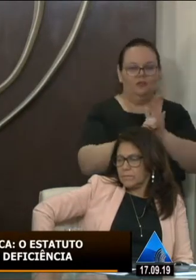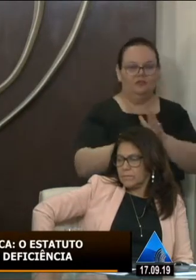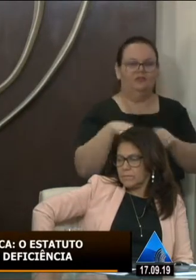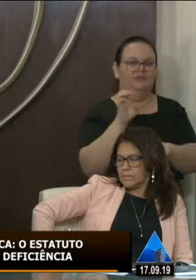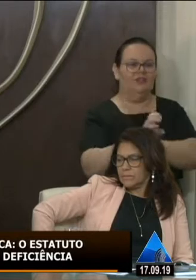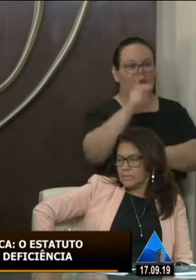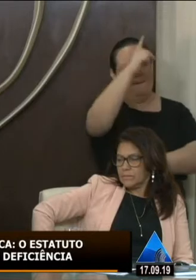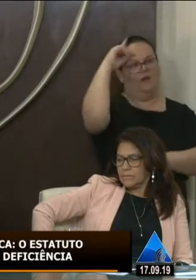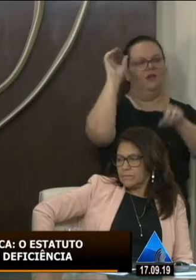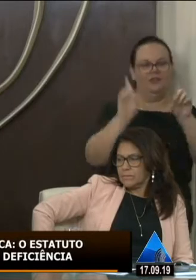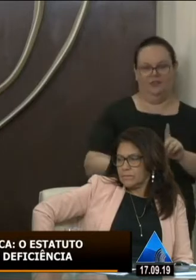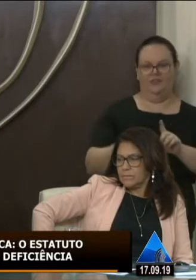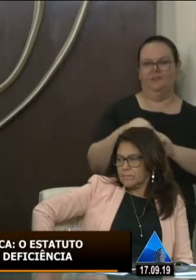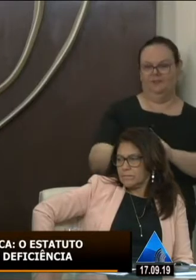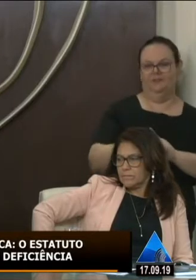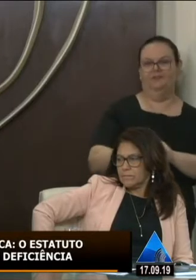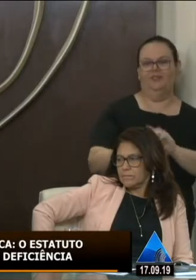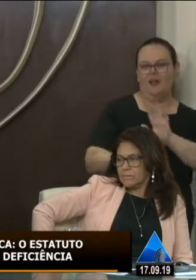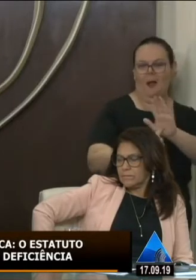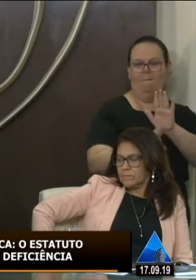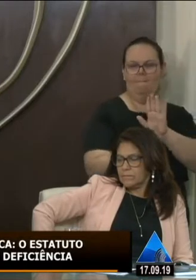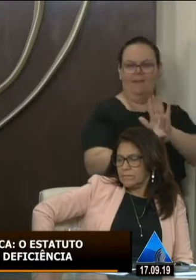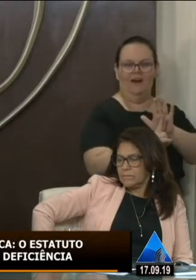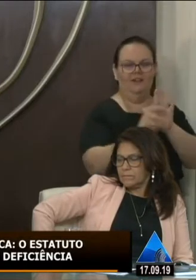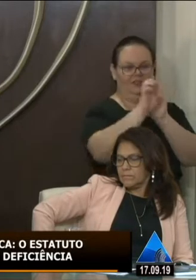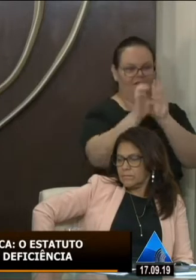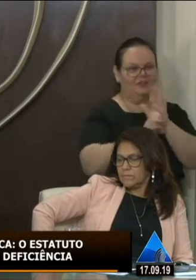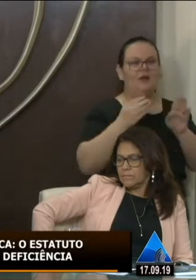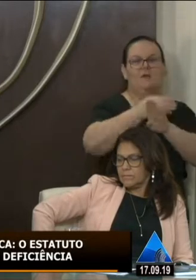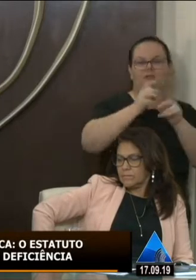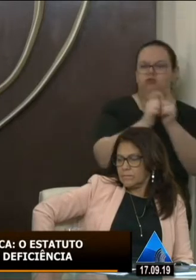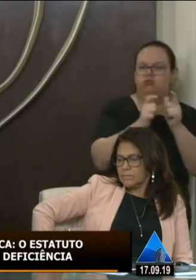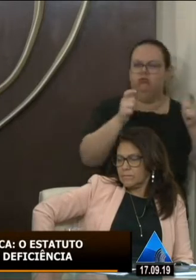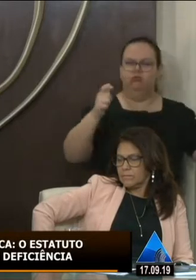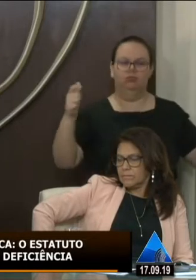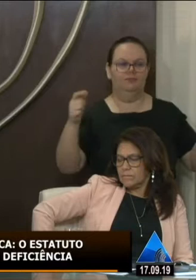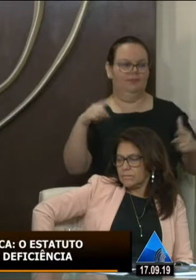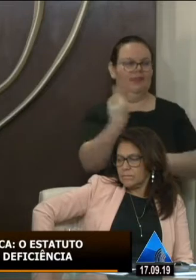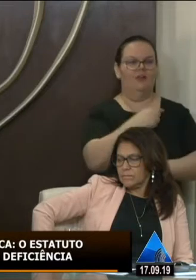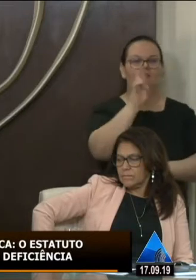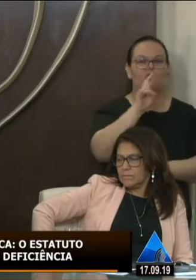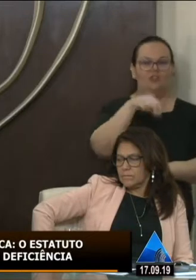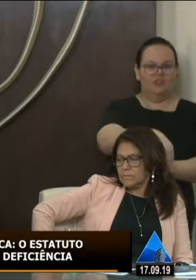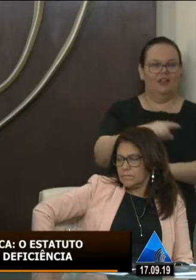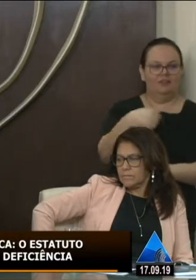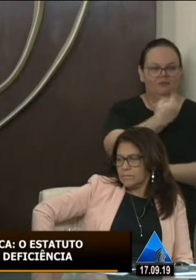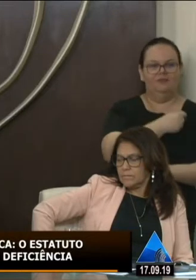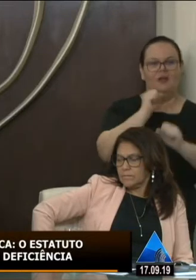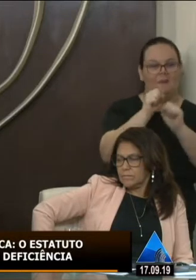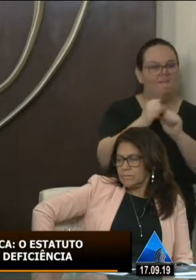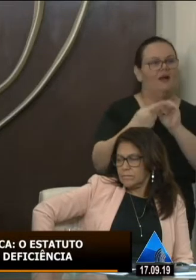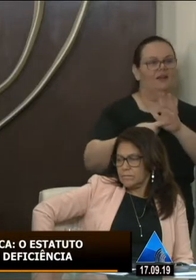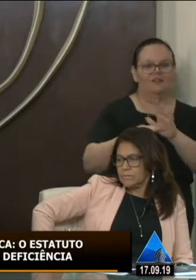deficiência que nós possamos aqui apresentar um estatuto com a participação ampla e que no nosso estado nós possamos sim